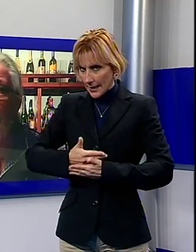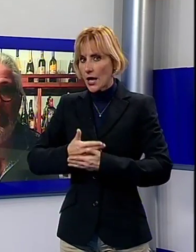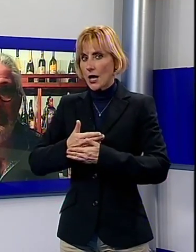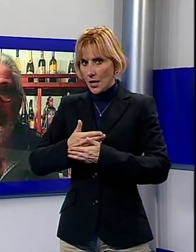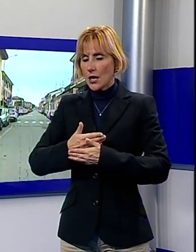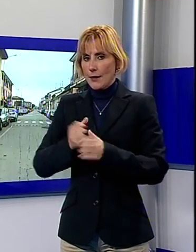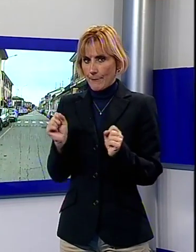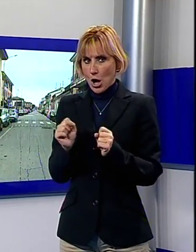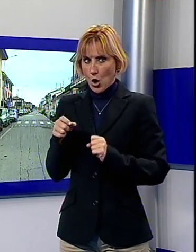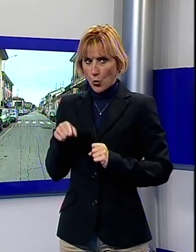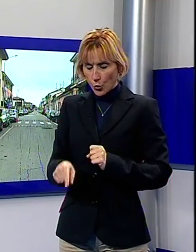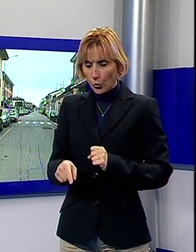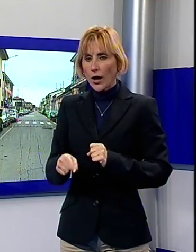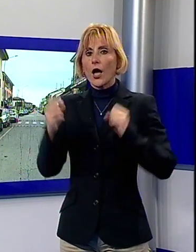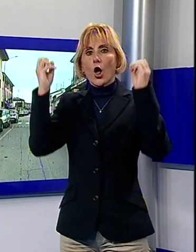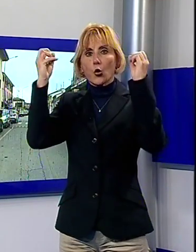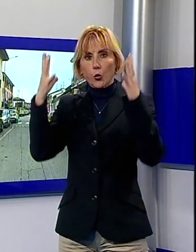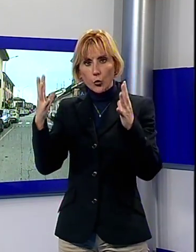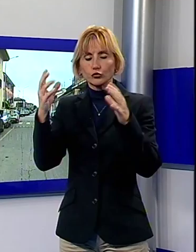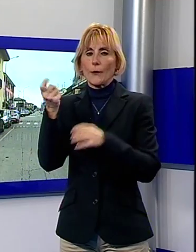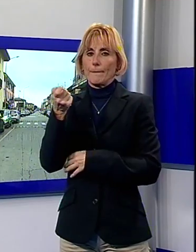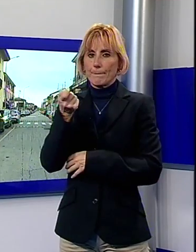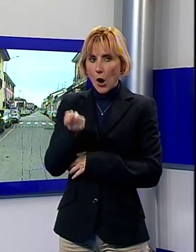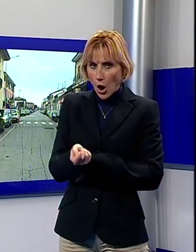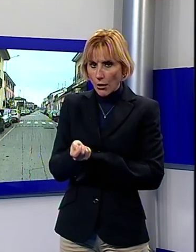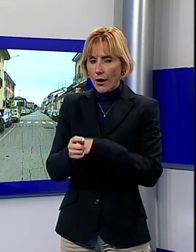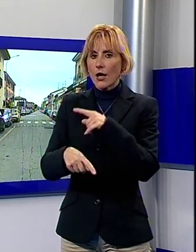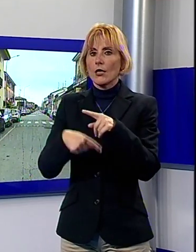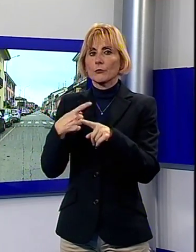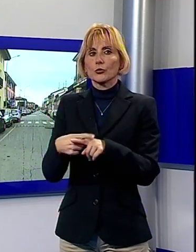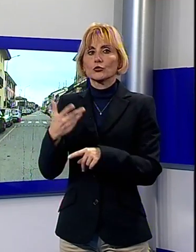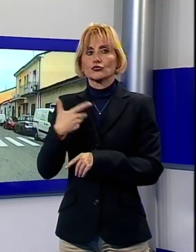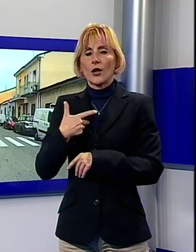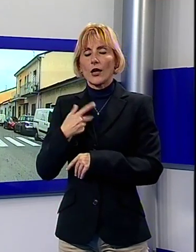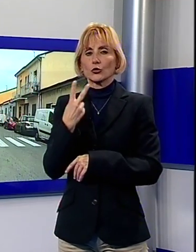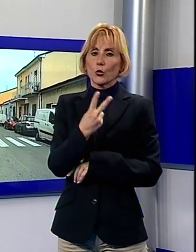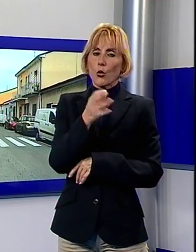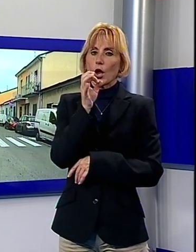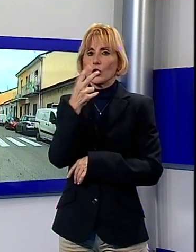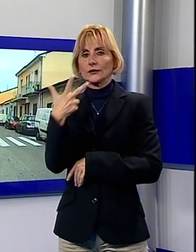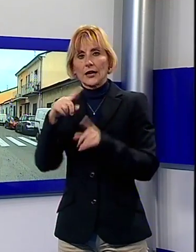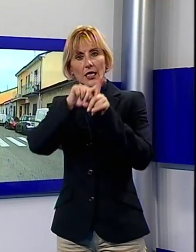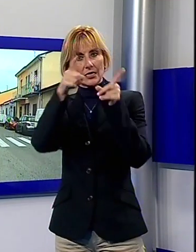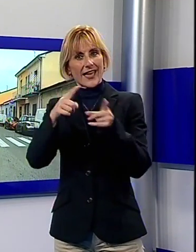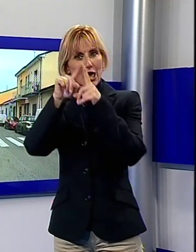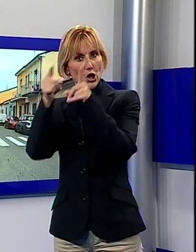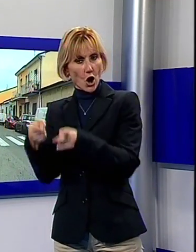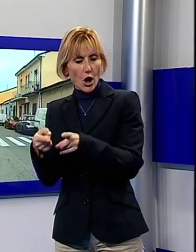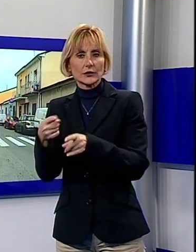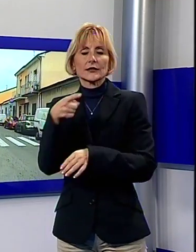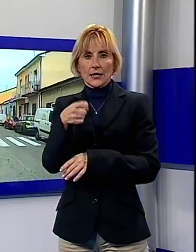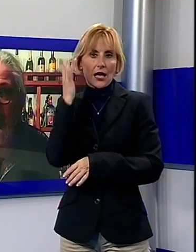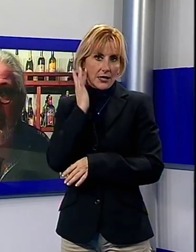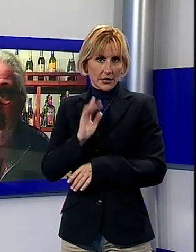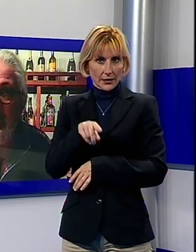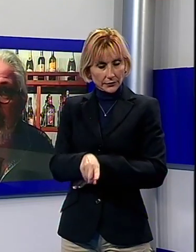l'illuminazione è poca. Qui c'è due o tre negozi praticamente che sono